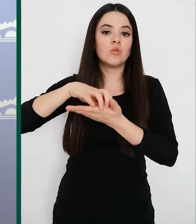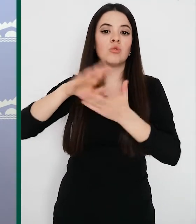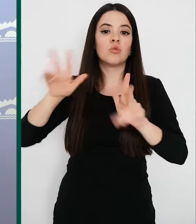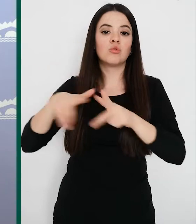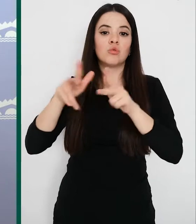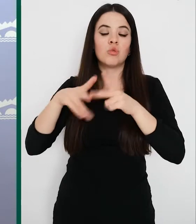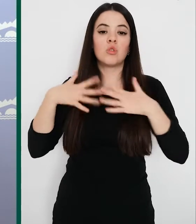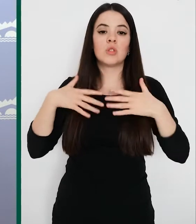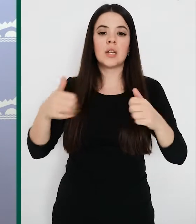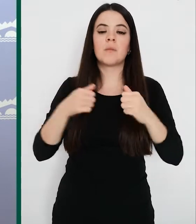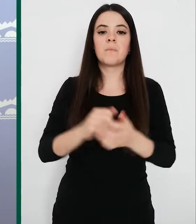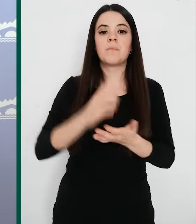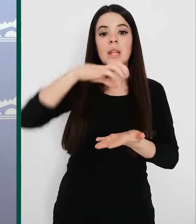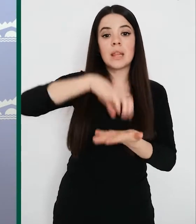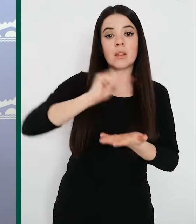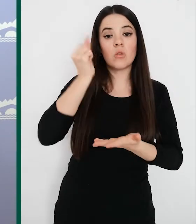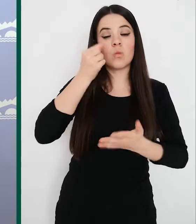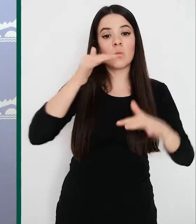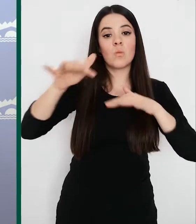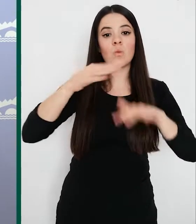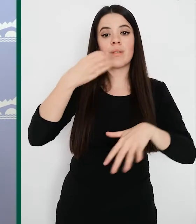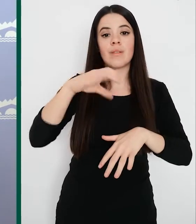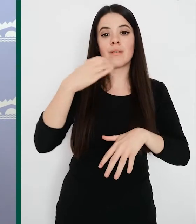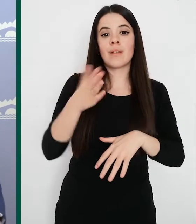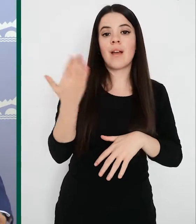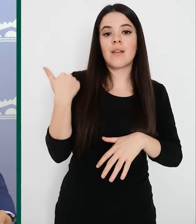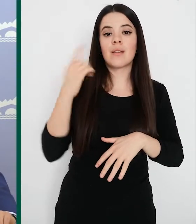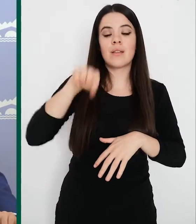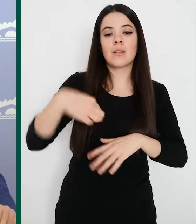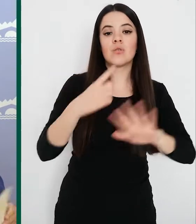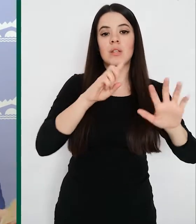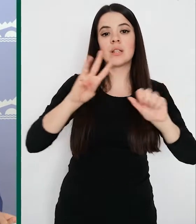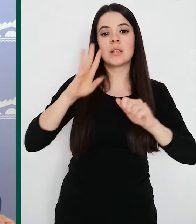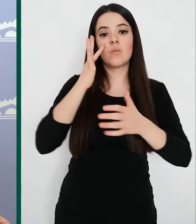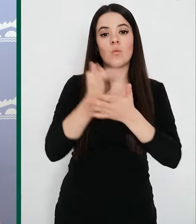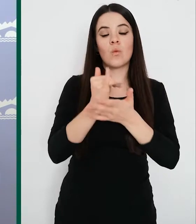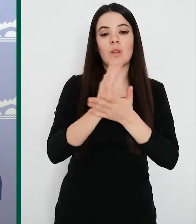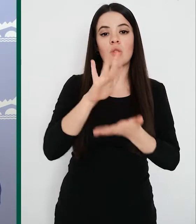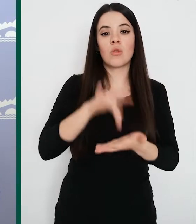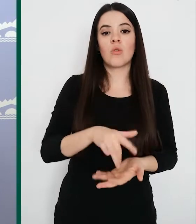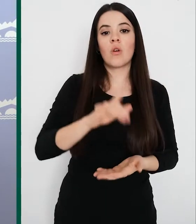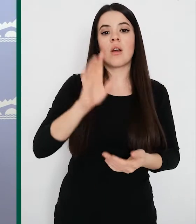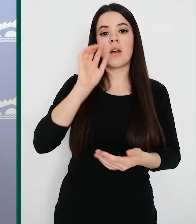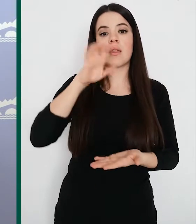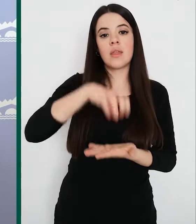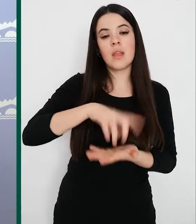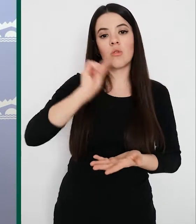El centro de diagnóstico móvil del CIVIR completó ayer 163 pruebas. El centro de diagnóstico móvil itinerante